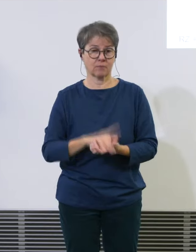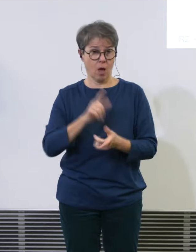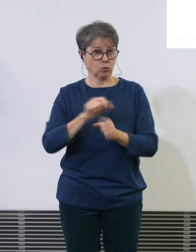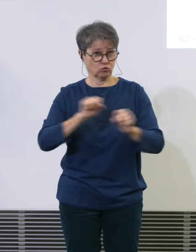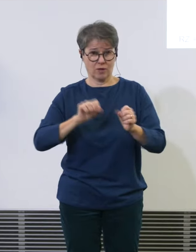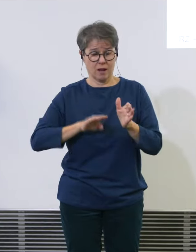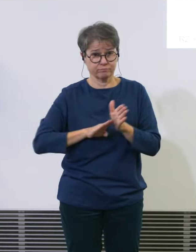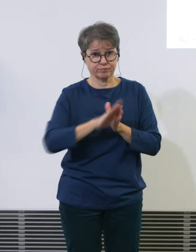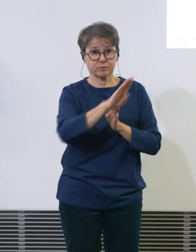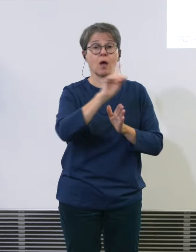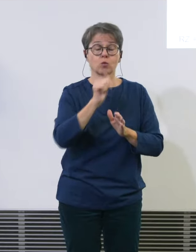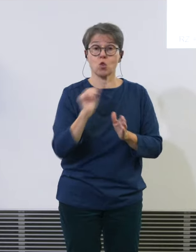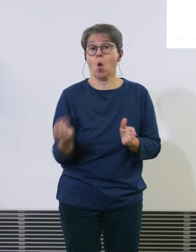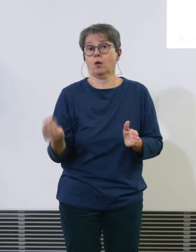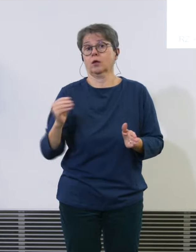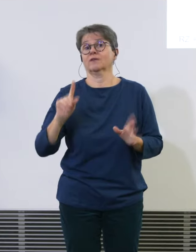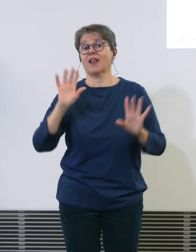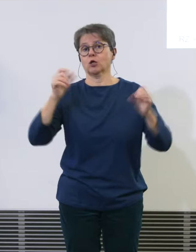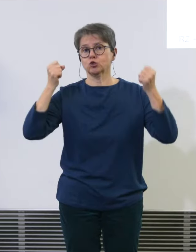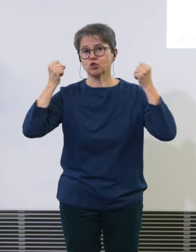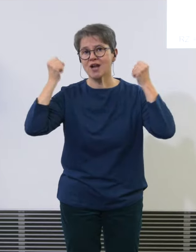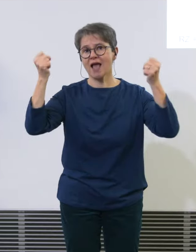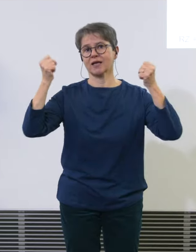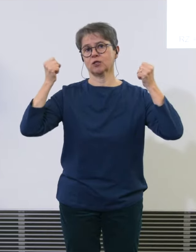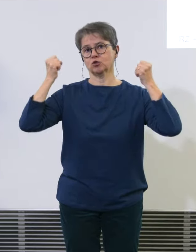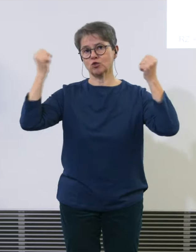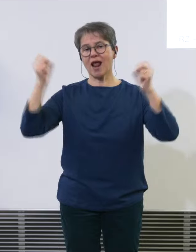Streiks gehabt, sehr viele Streiks im internationalen Flugverkehr,